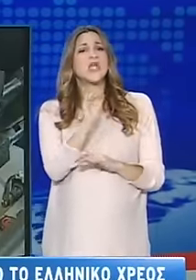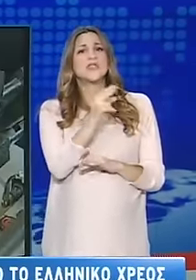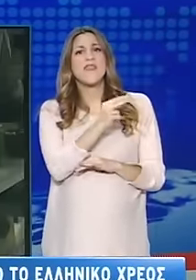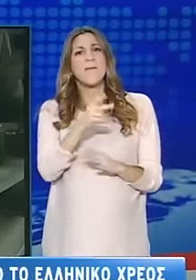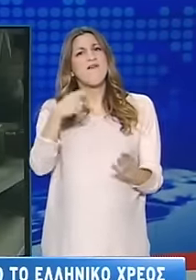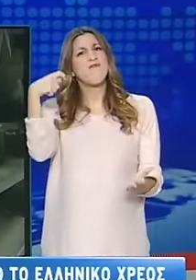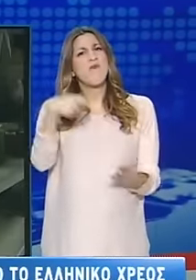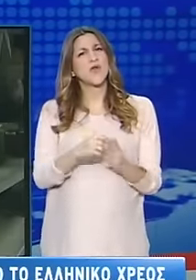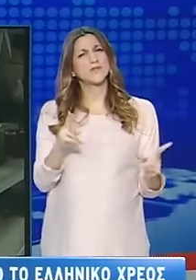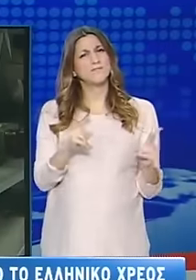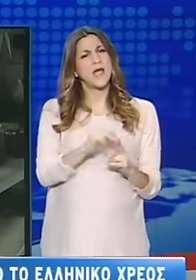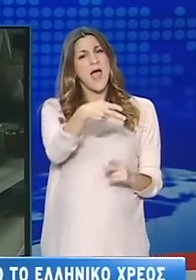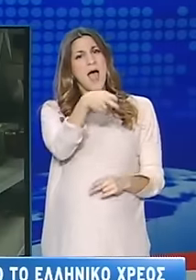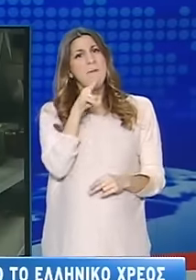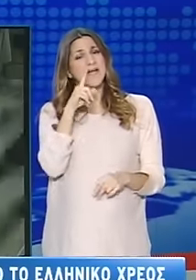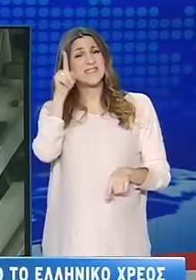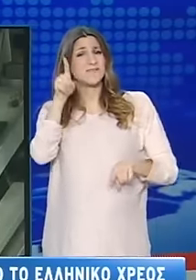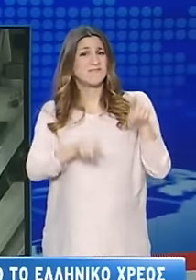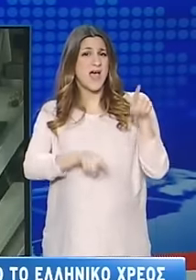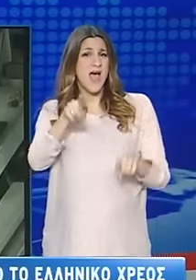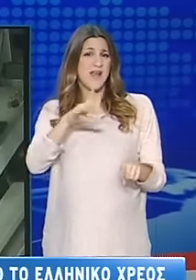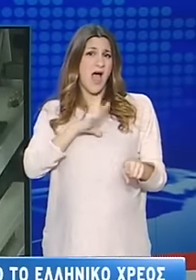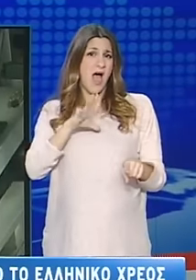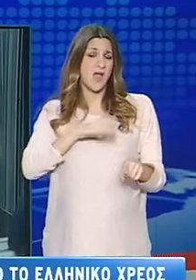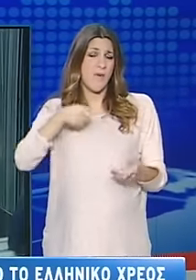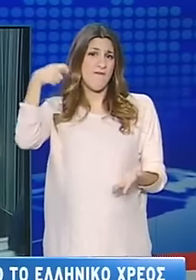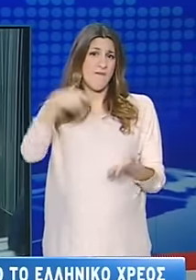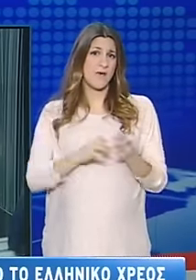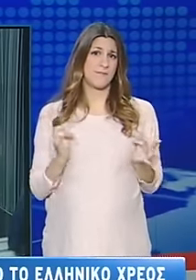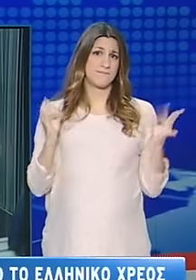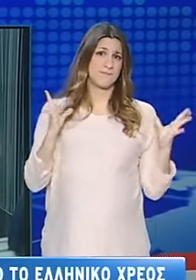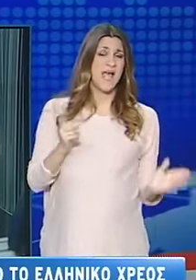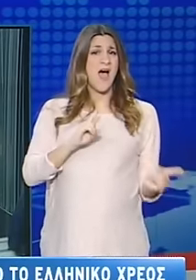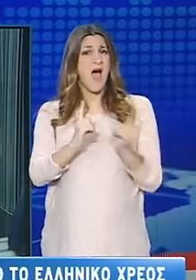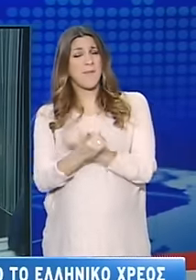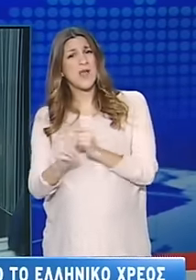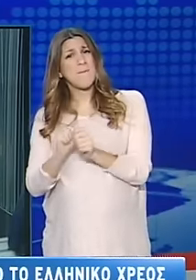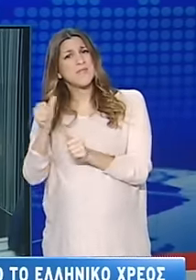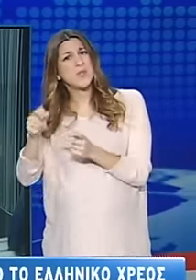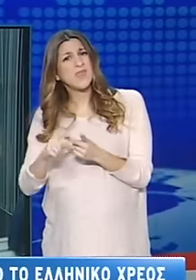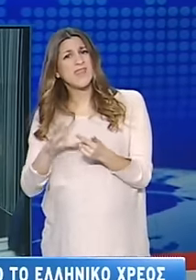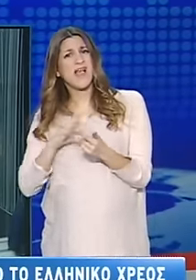διευκρίνησε πως υποφορολογούνται ορισμένες κατηγορίες, ενώ αντίθετα μισθωτοί και καταναλωτές σηκώνουν μεγάλα βάρη.